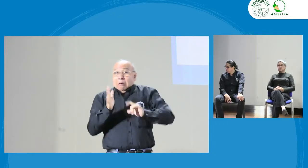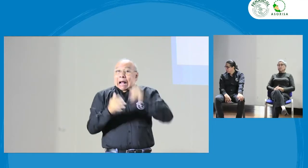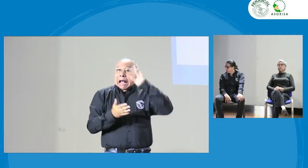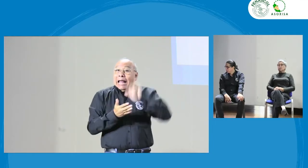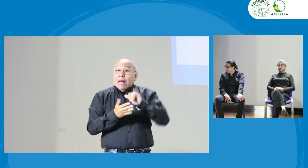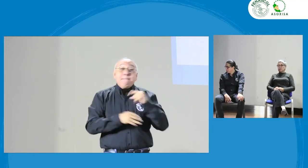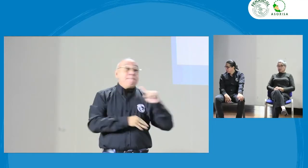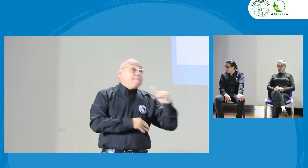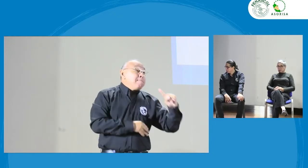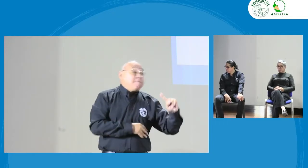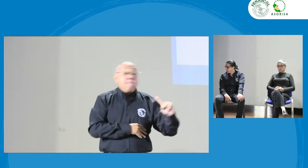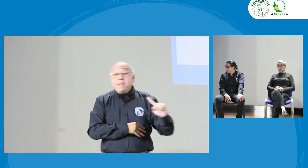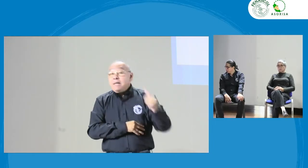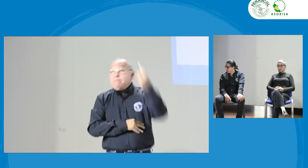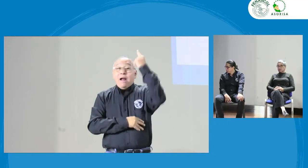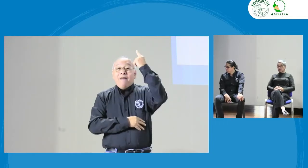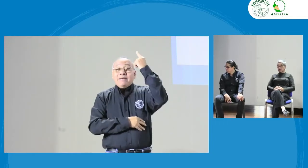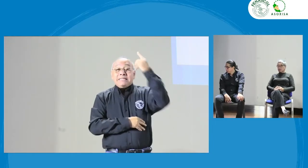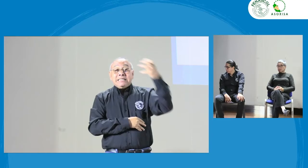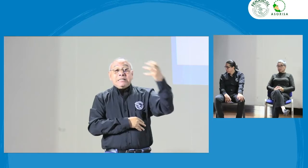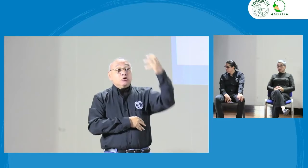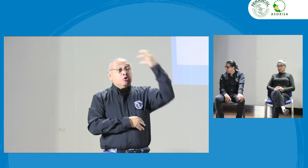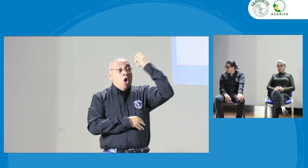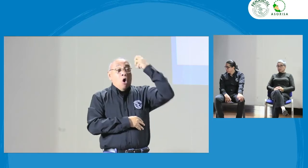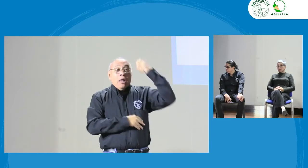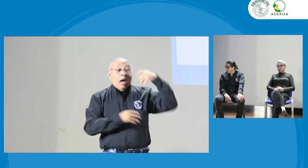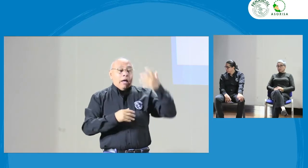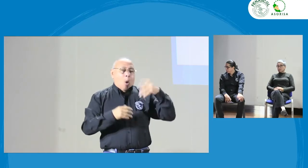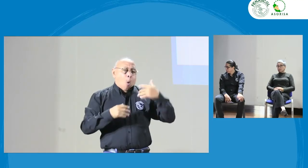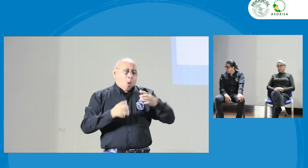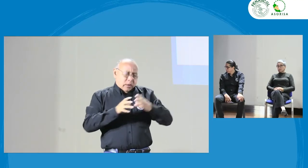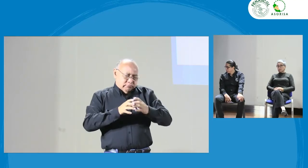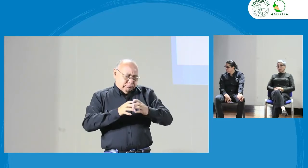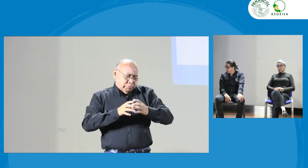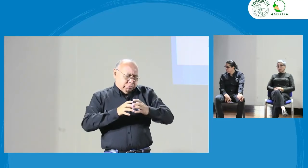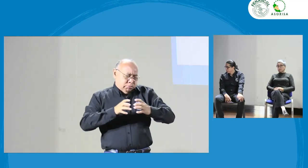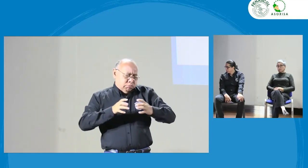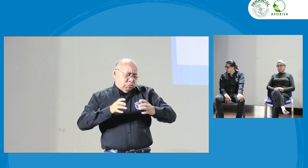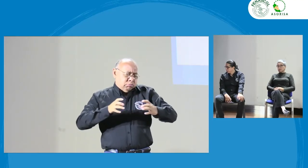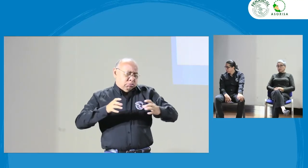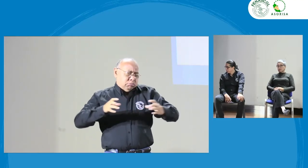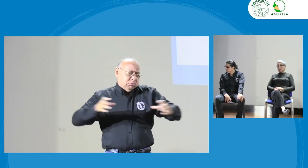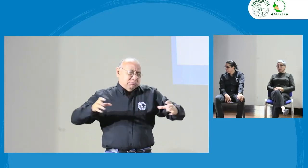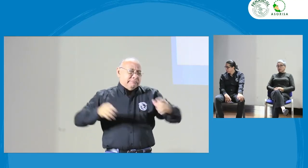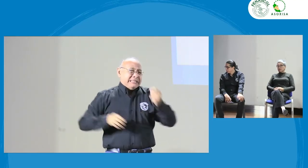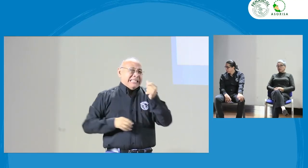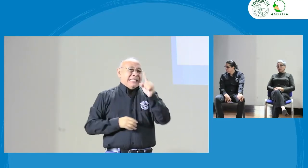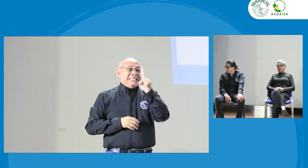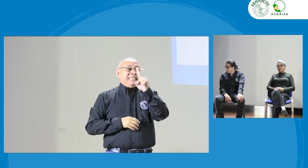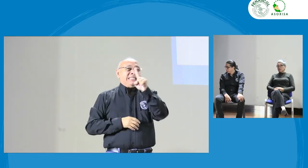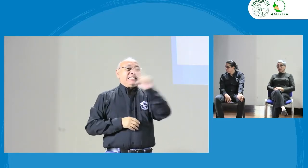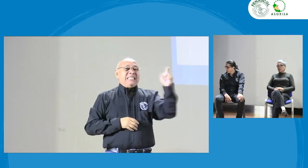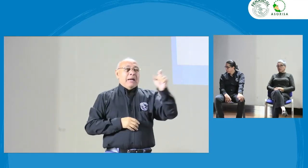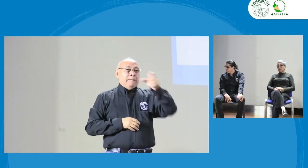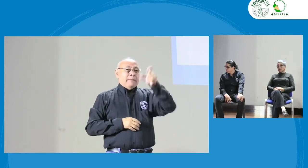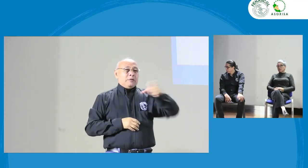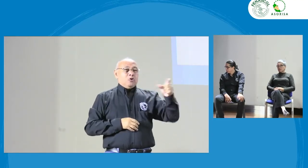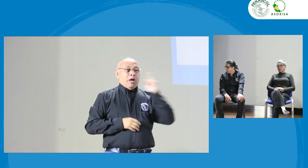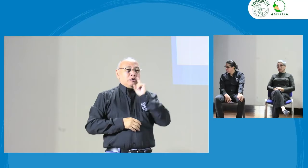corregirán, pero es la primera vez en la historia donde contamos